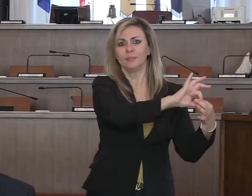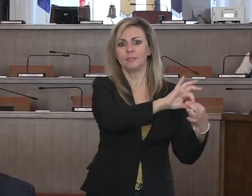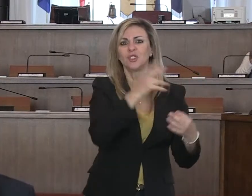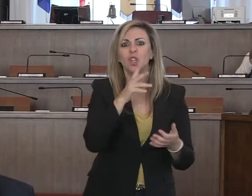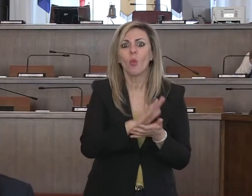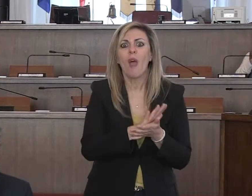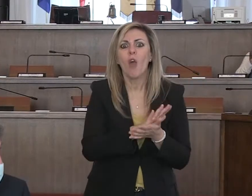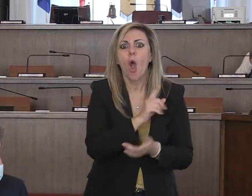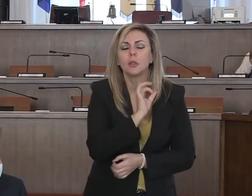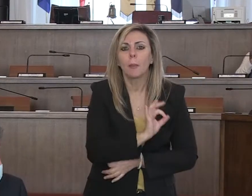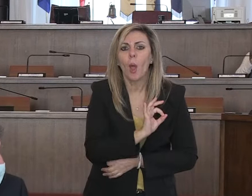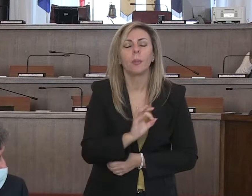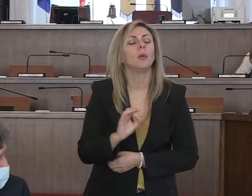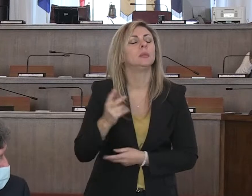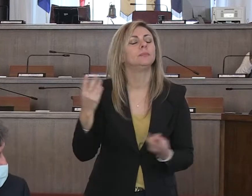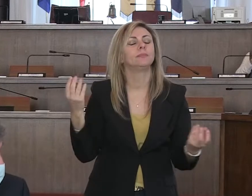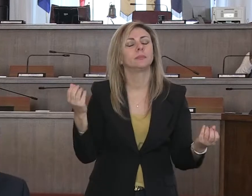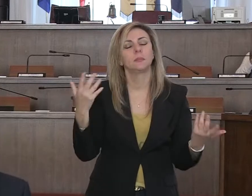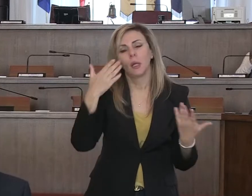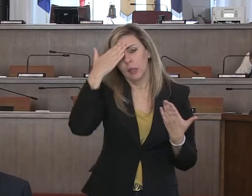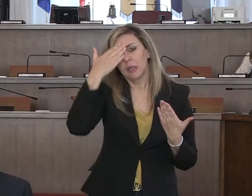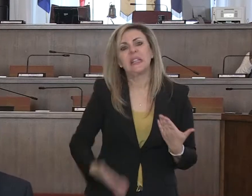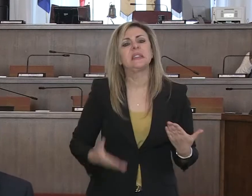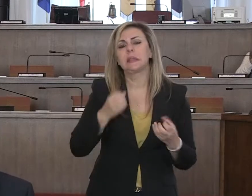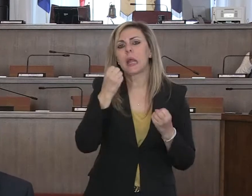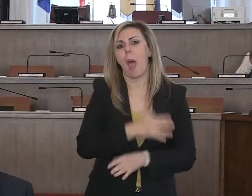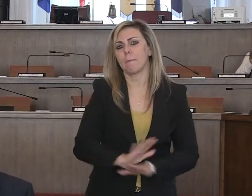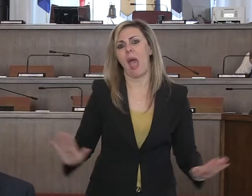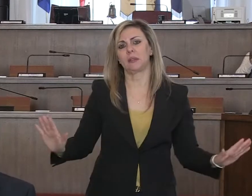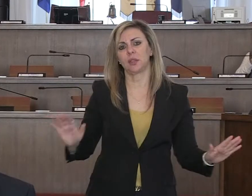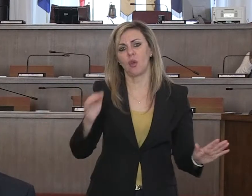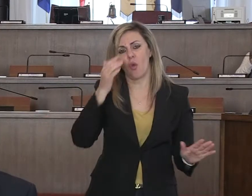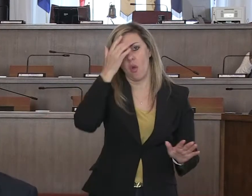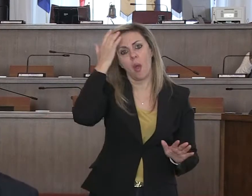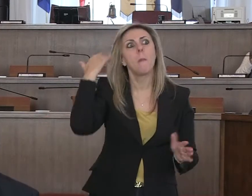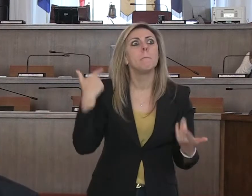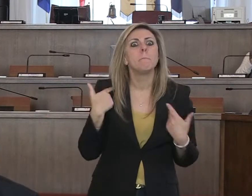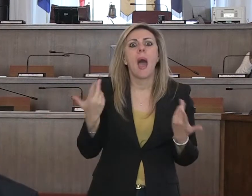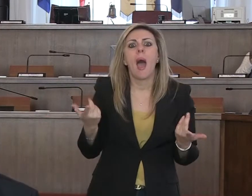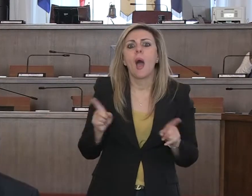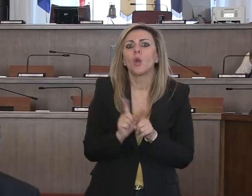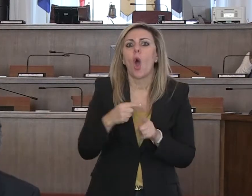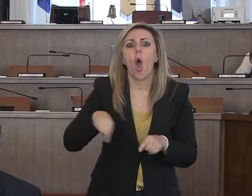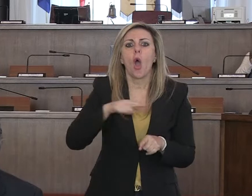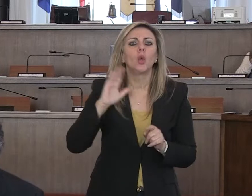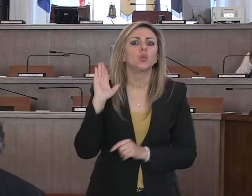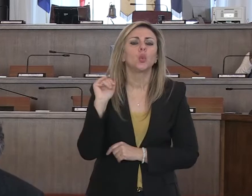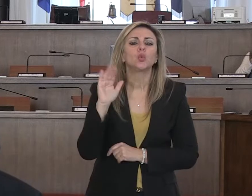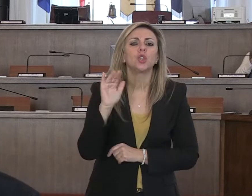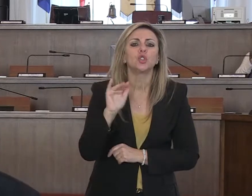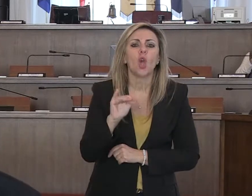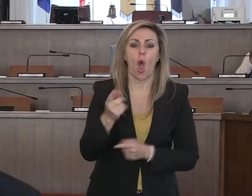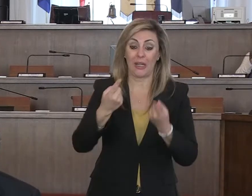è drammatico dirlo ma dobbiamo renderci conto che quando andiamo a, e lo facciamo tutti i giorni, sia nelle